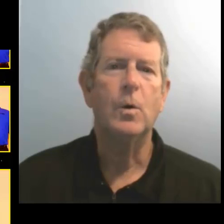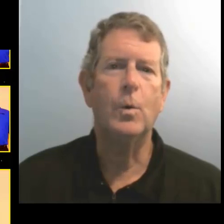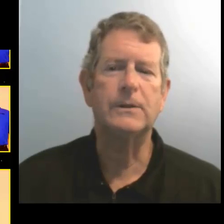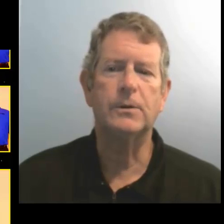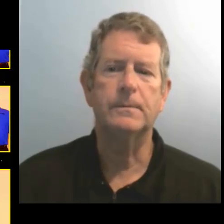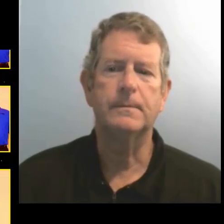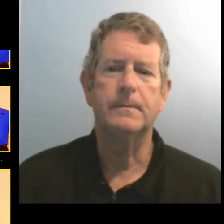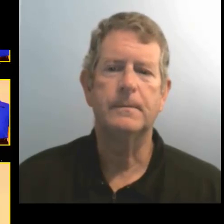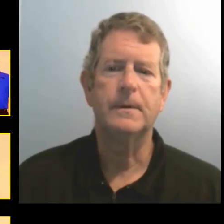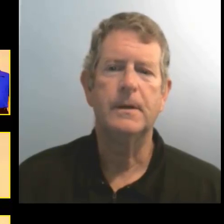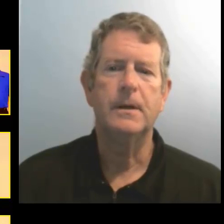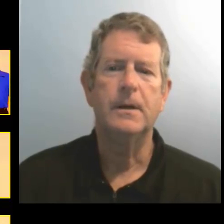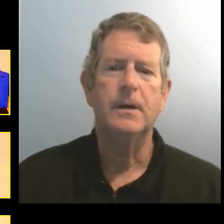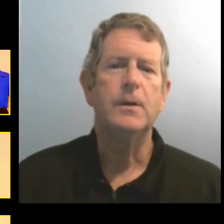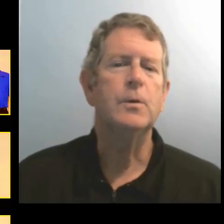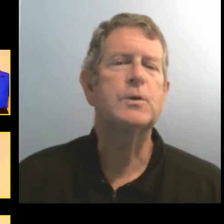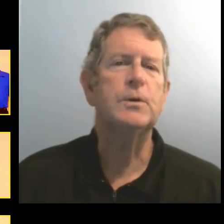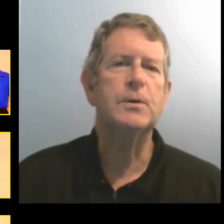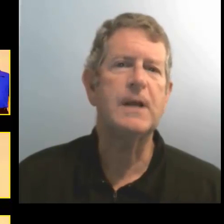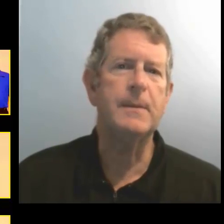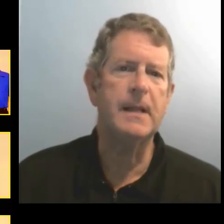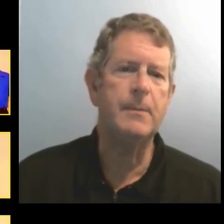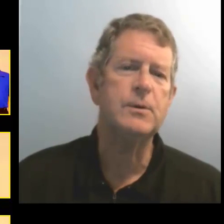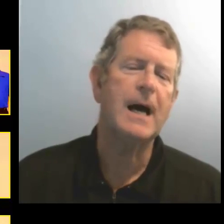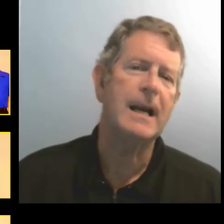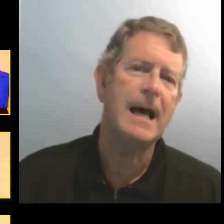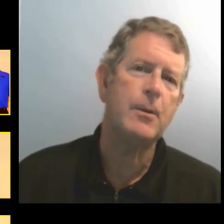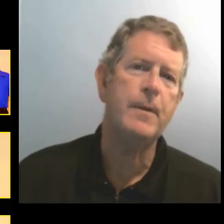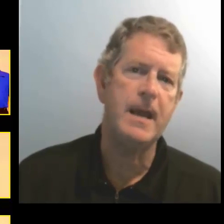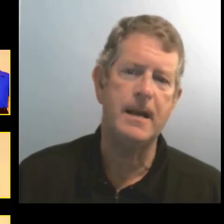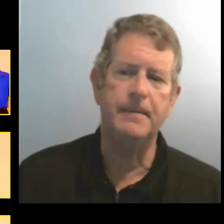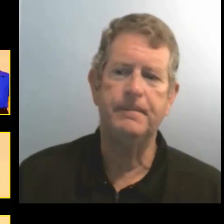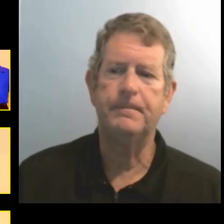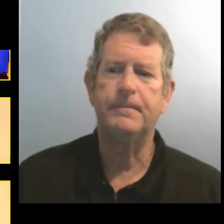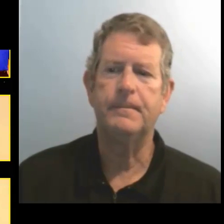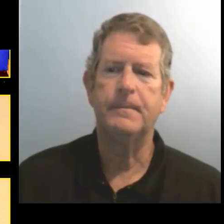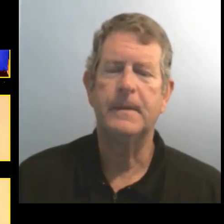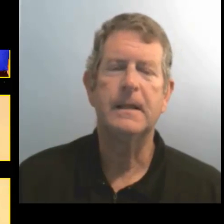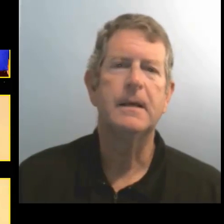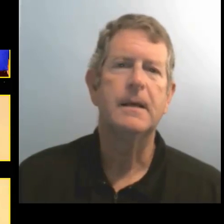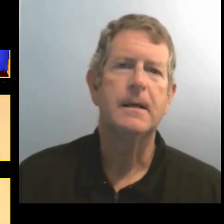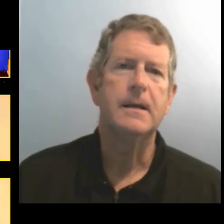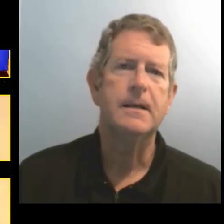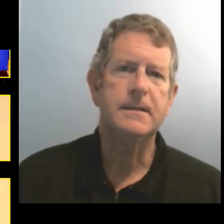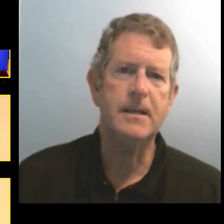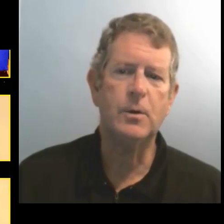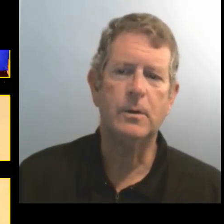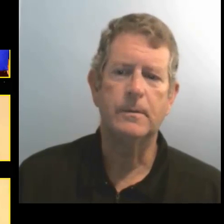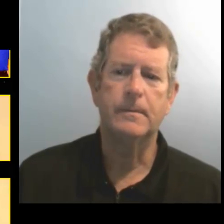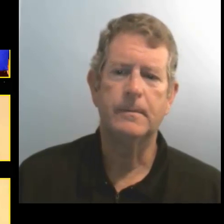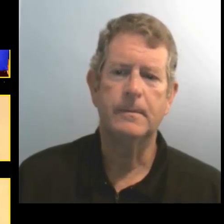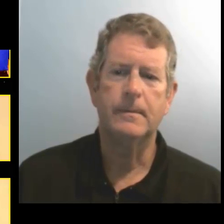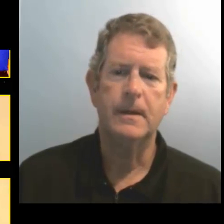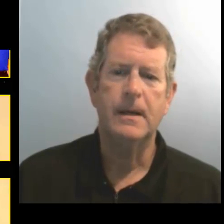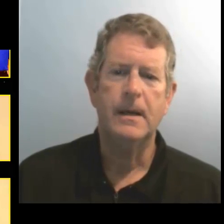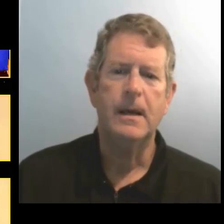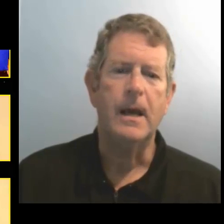4. Nosotros caminamos al lado de él. 5.